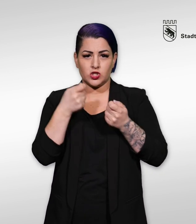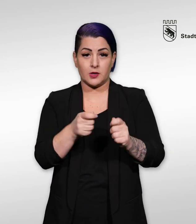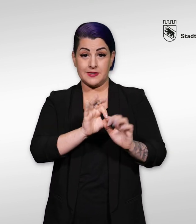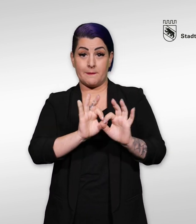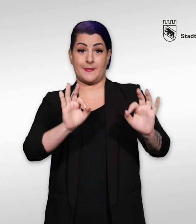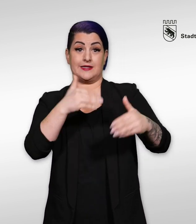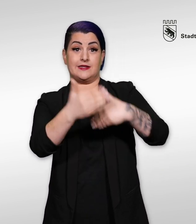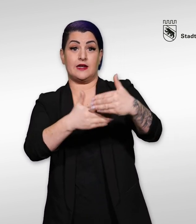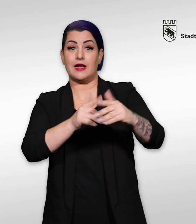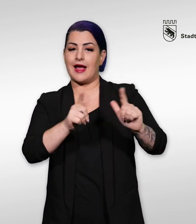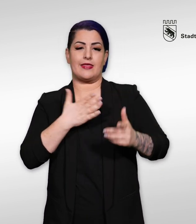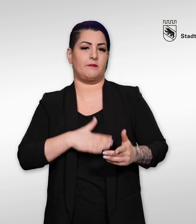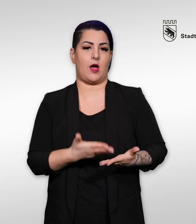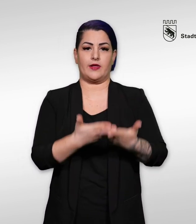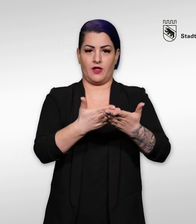So lange, bis Sie keine Hilfe mehr benötigen.